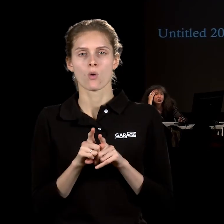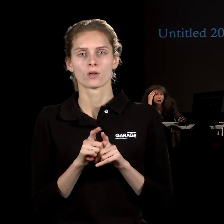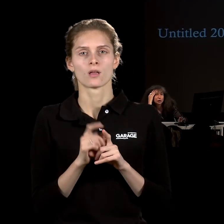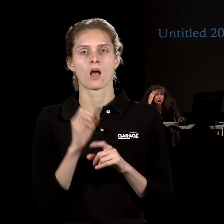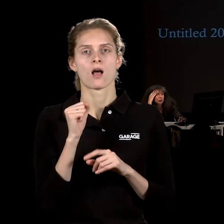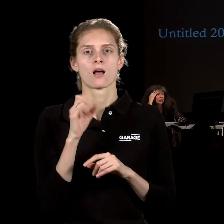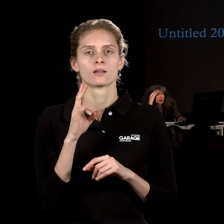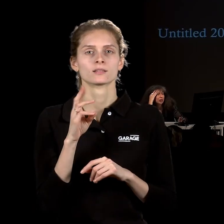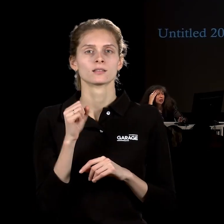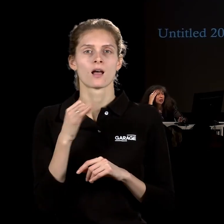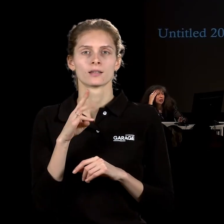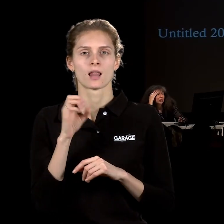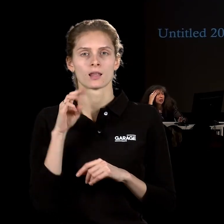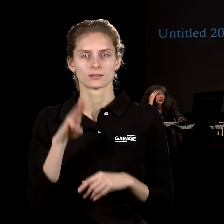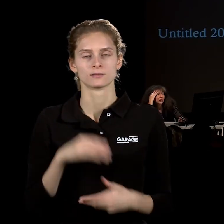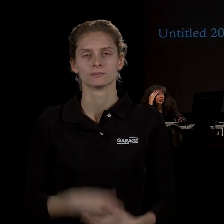Антайтлет очередной.